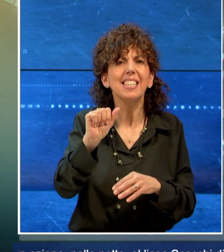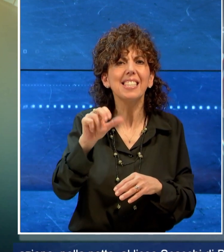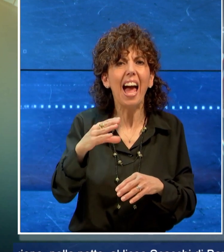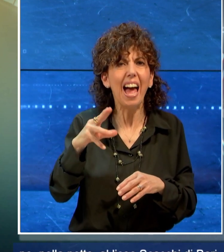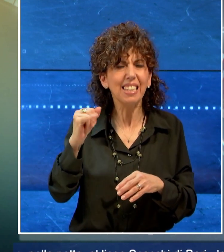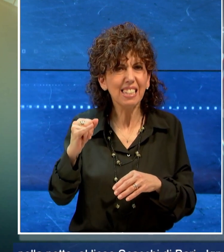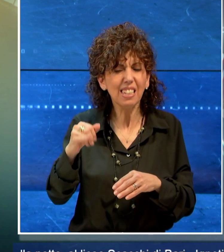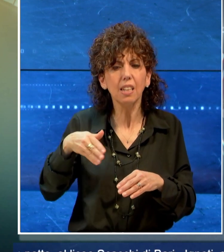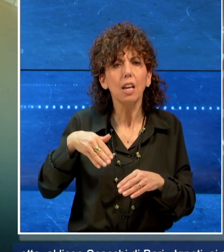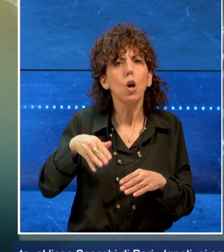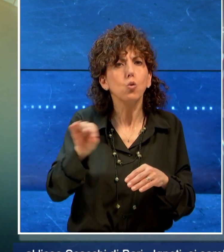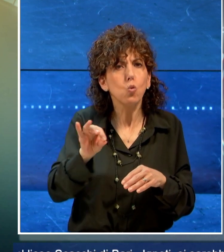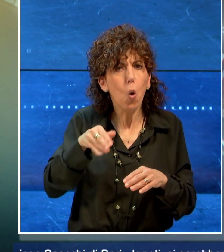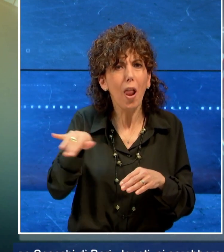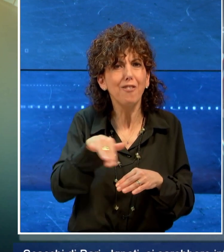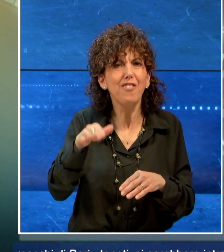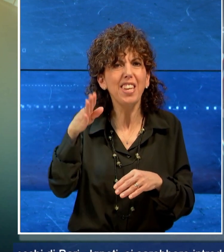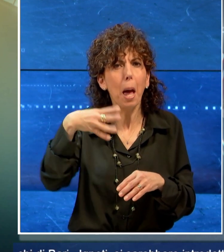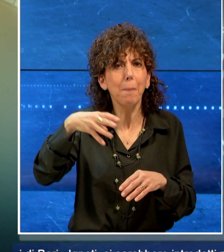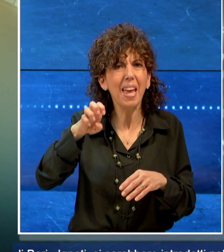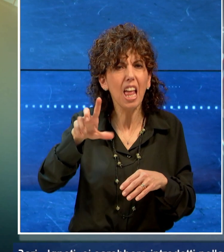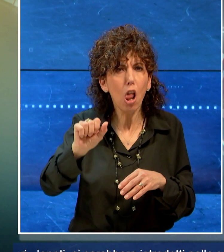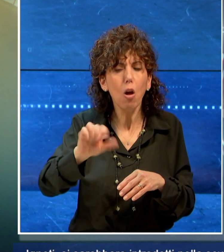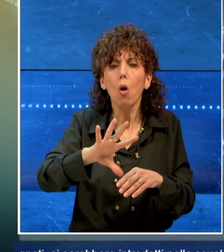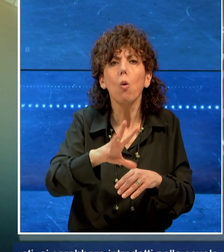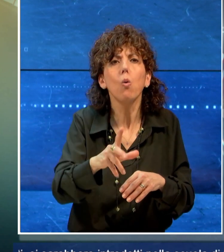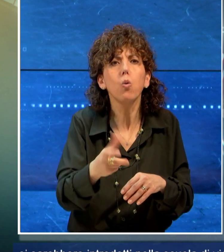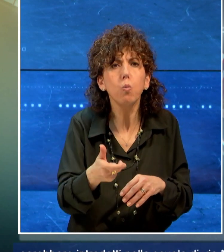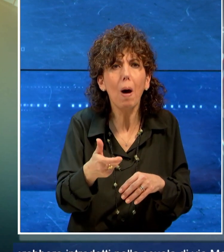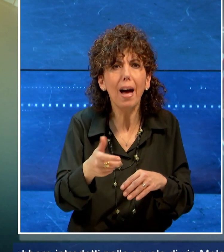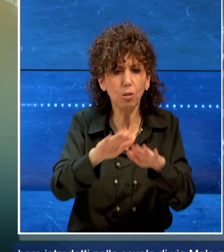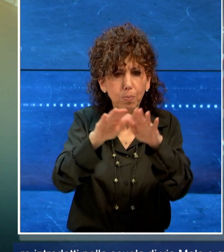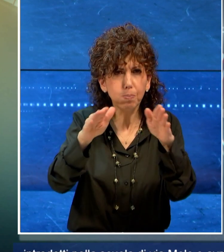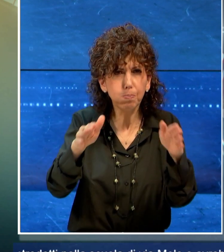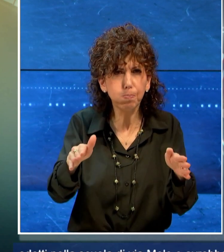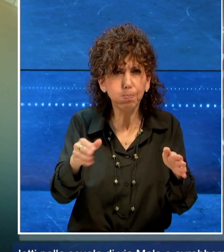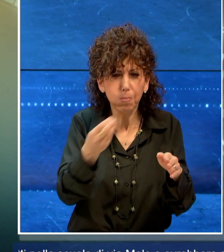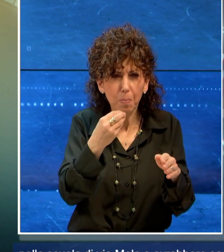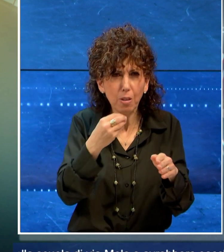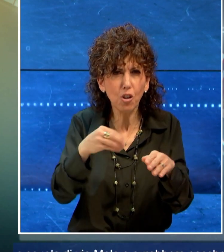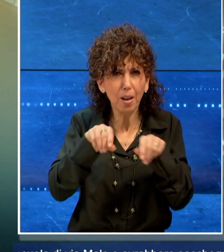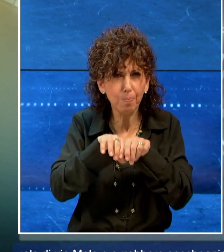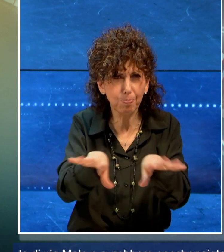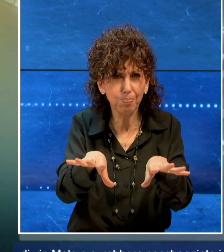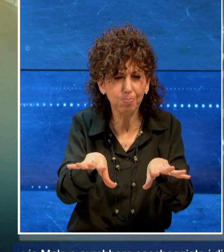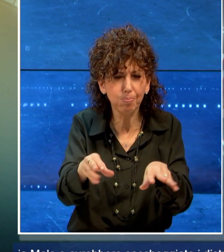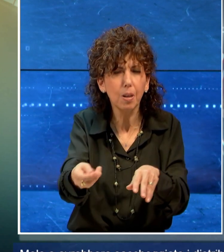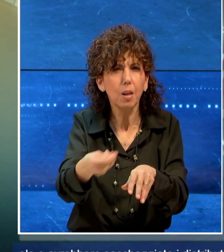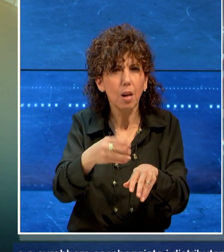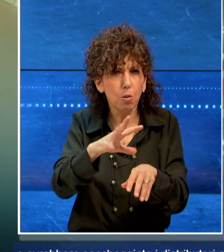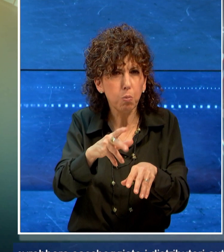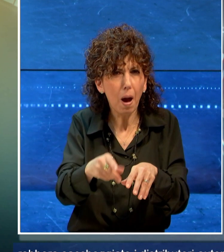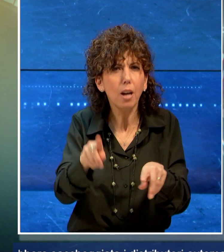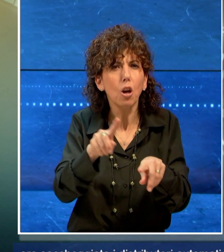scuola di Via Melo e avrebbero saccheggiato i distributori automatici e portato via